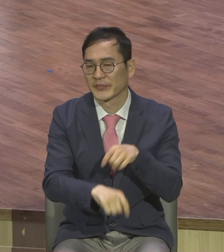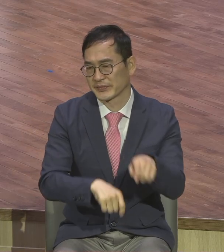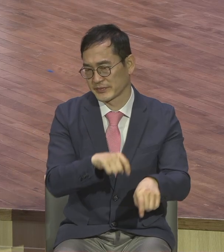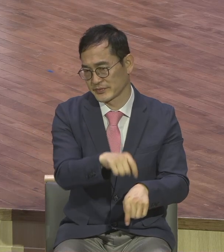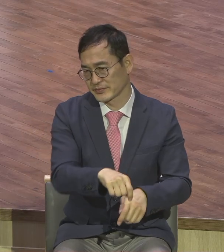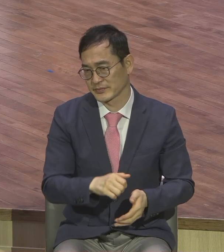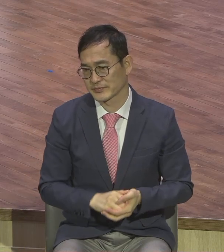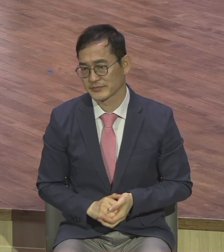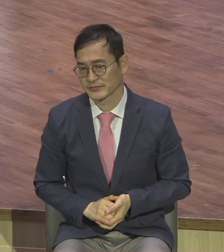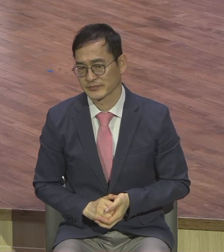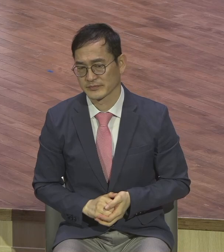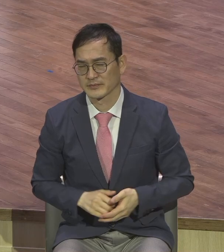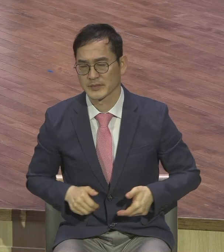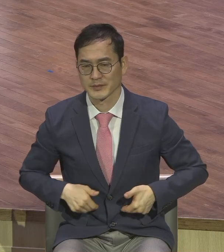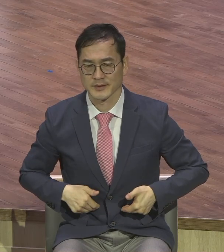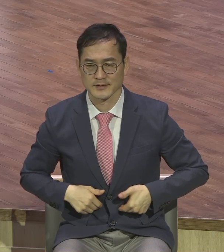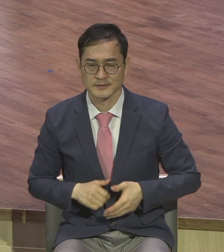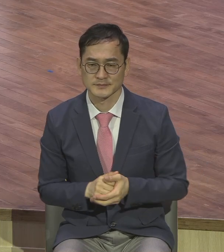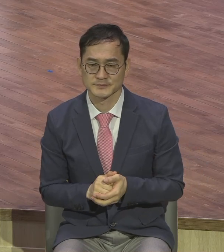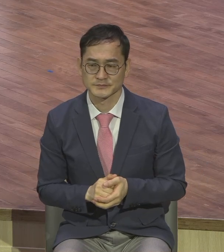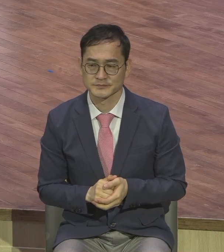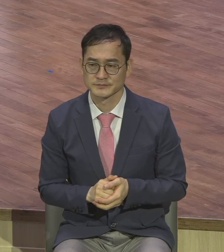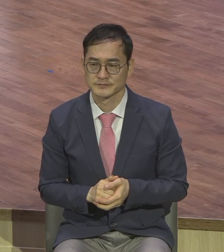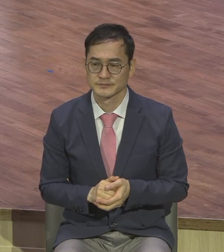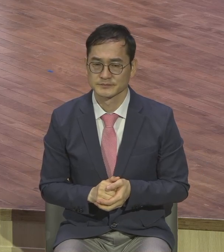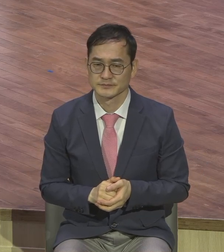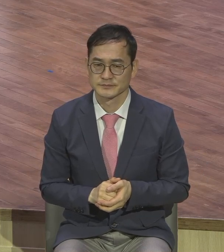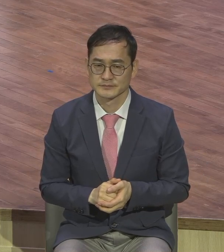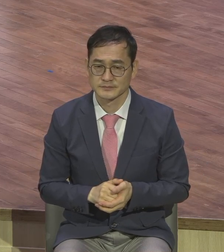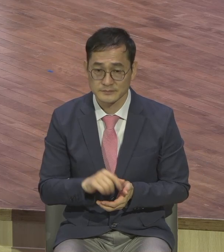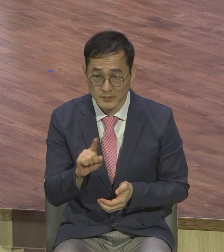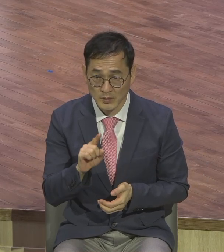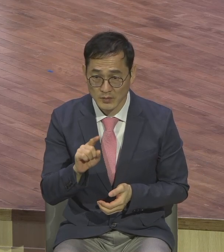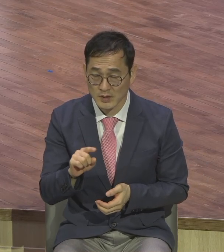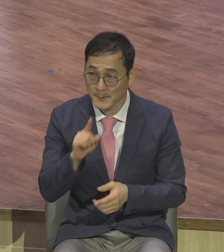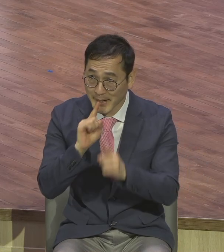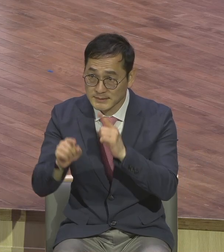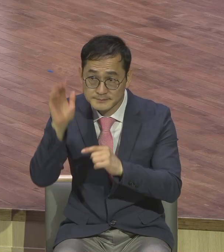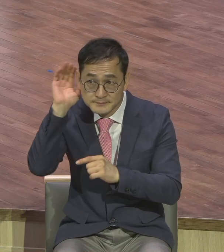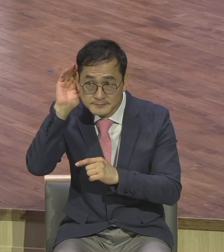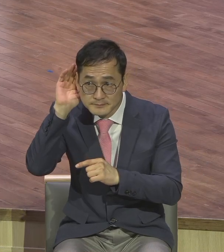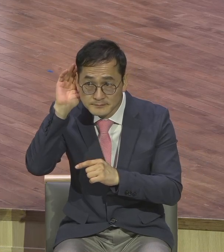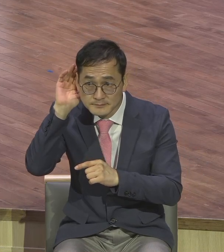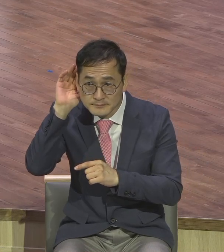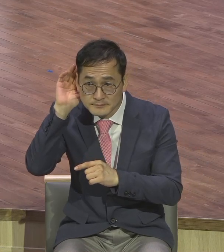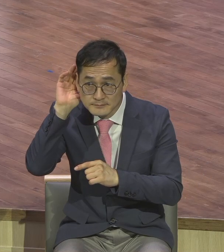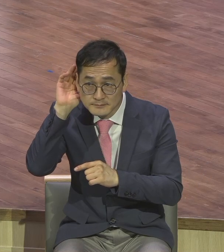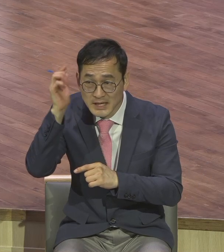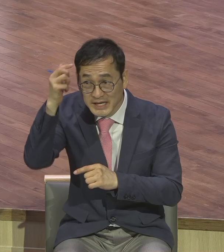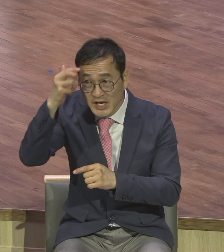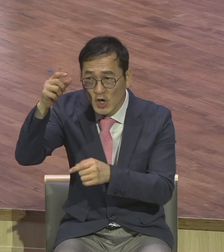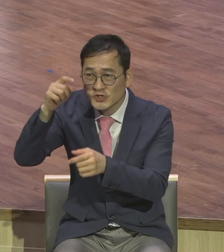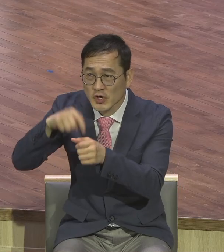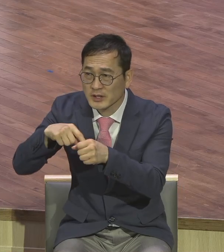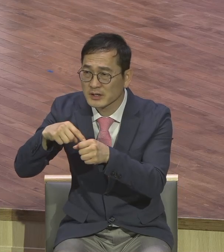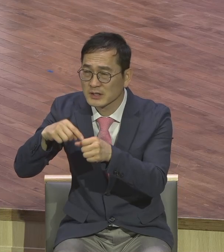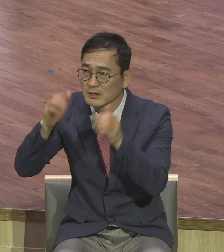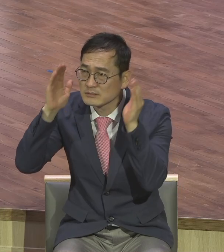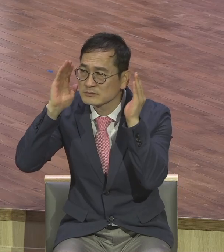말입니까? 영적인 것에 관심 좀 가져라. 영적인 것. 눈에 보이는 육신적인 것과 일주일 내내